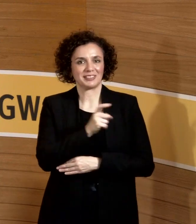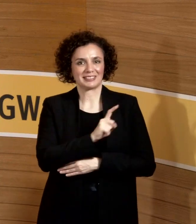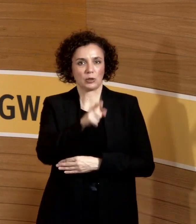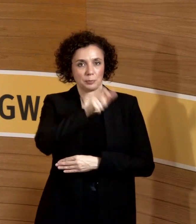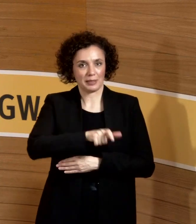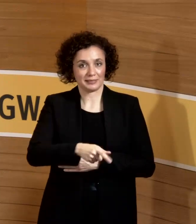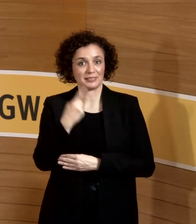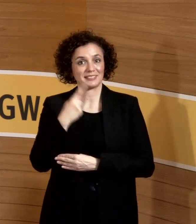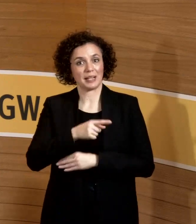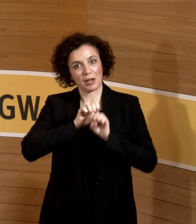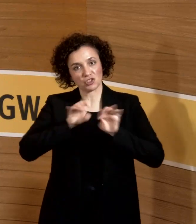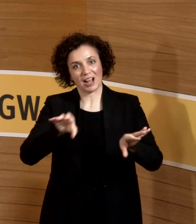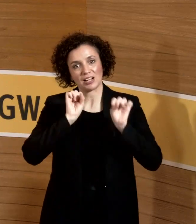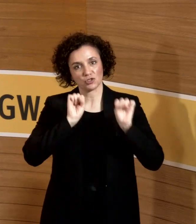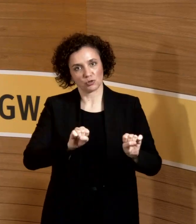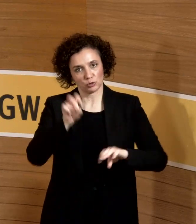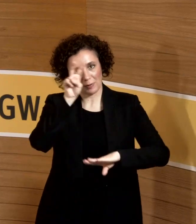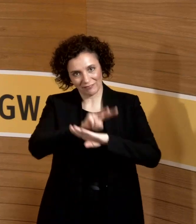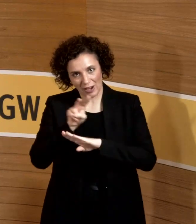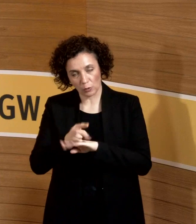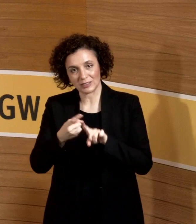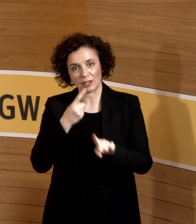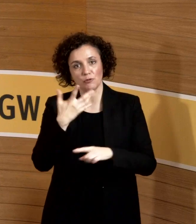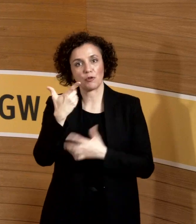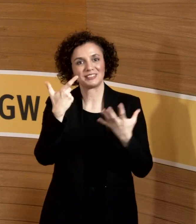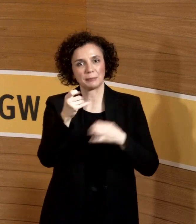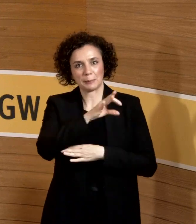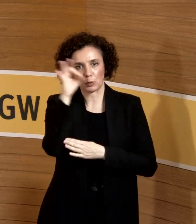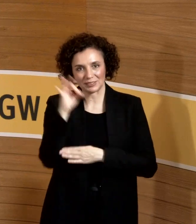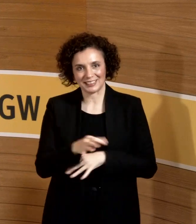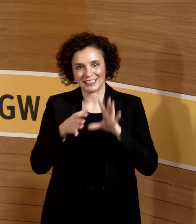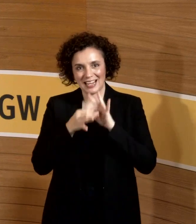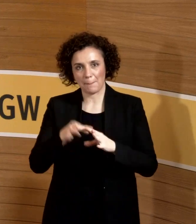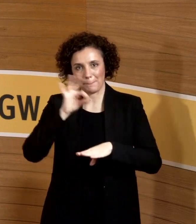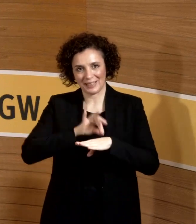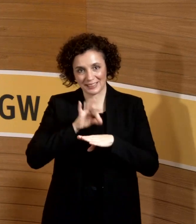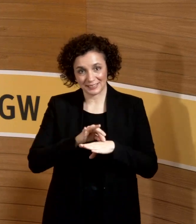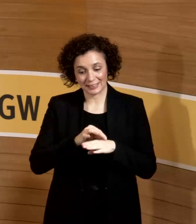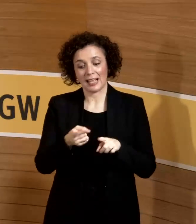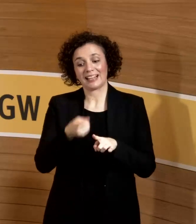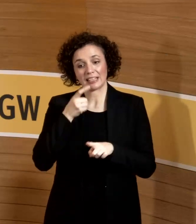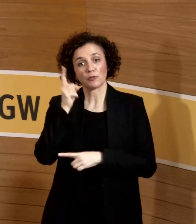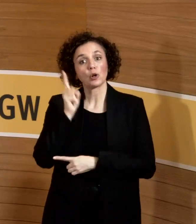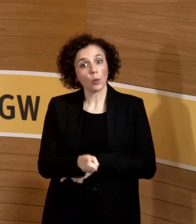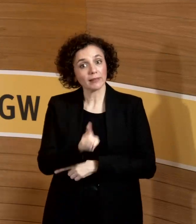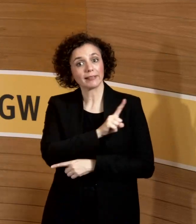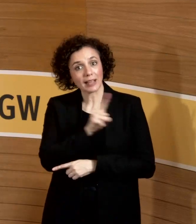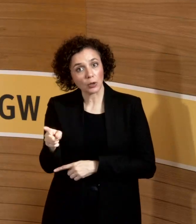werden Strahlenschutzüberwachung in Deutschland, 75 Prozent davon in der Medizin. 100.000 davon haben tatsächlich